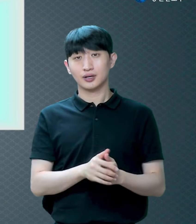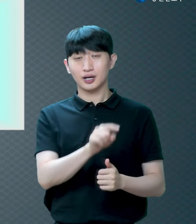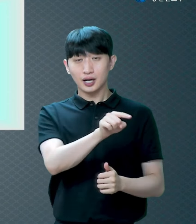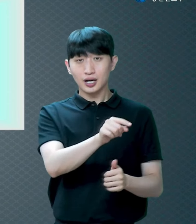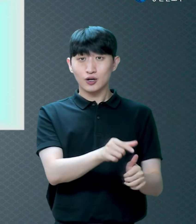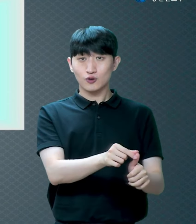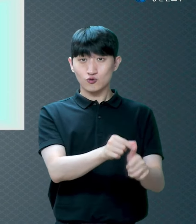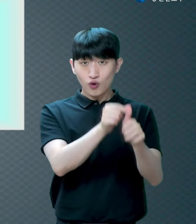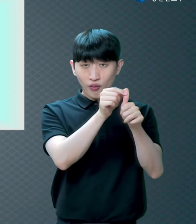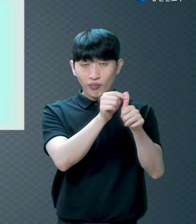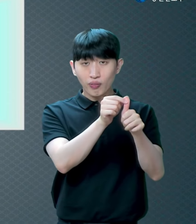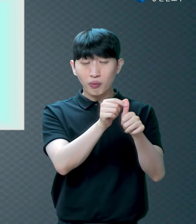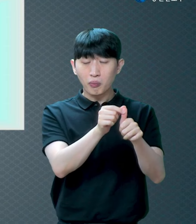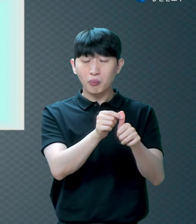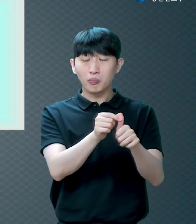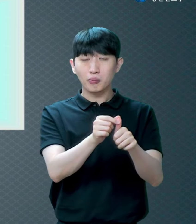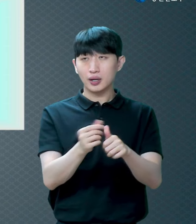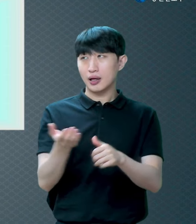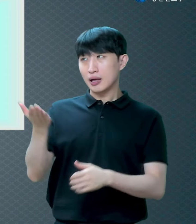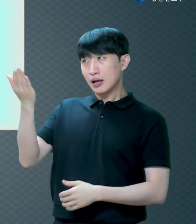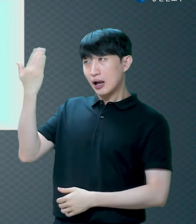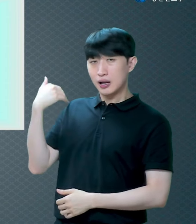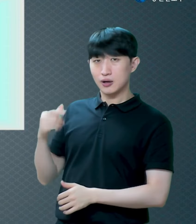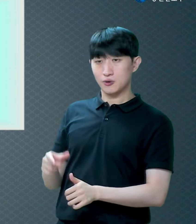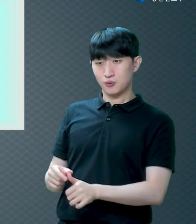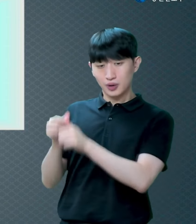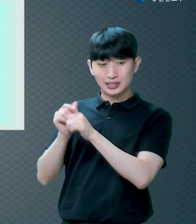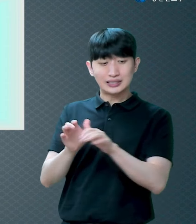얘기죠? 일반적이다 똑같다는 얘기예요